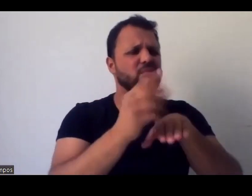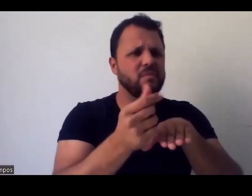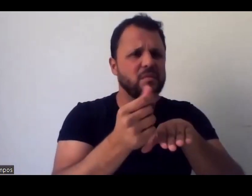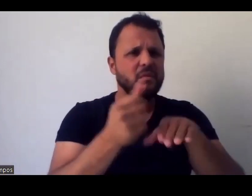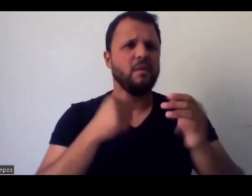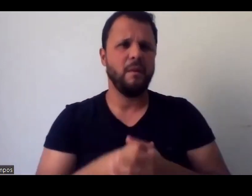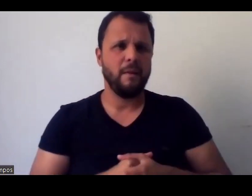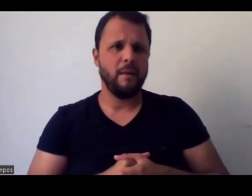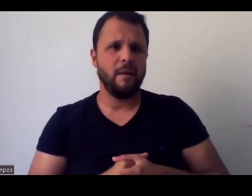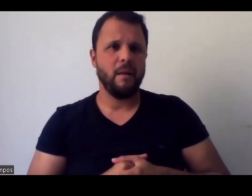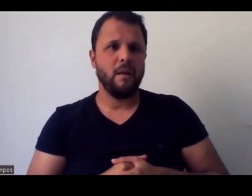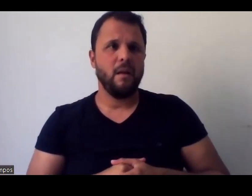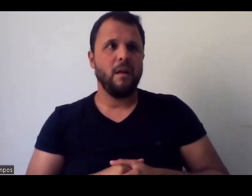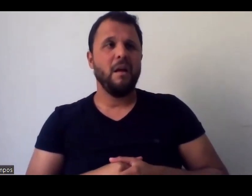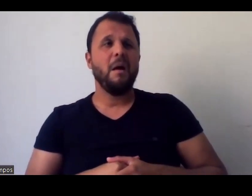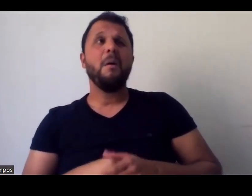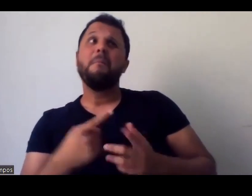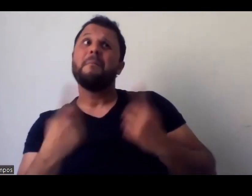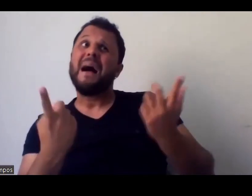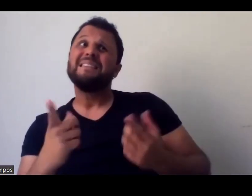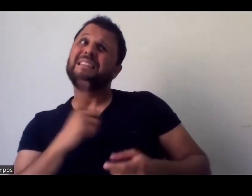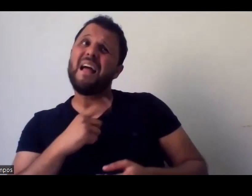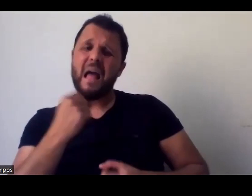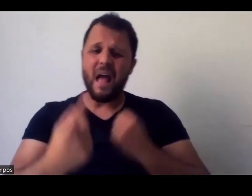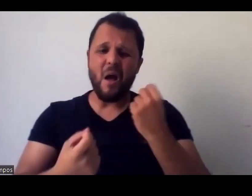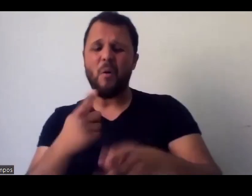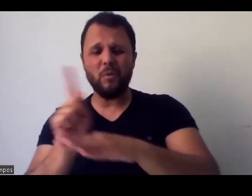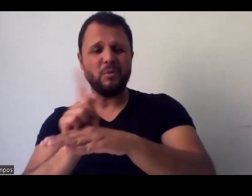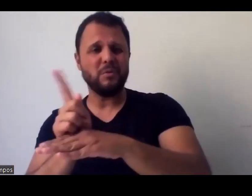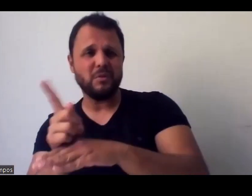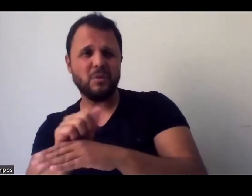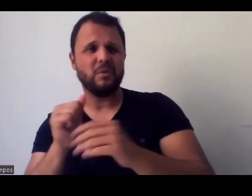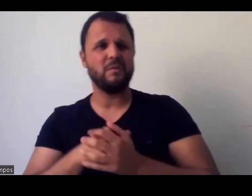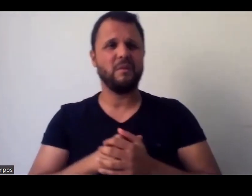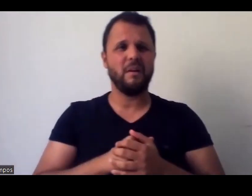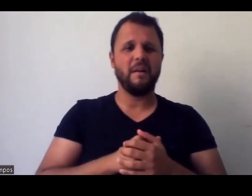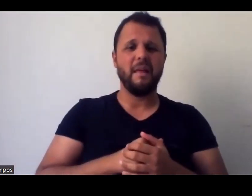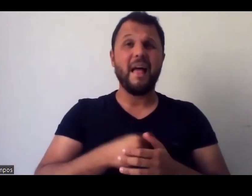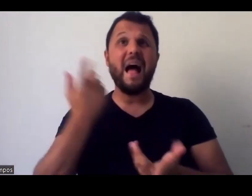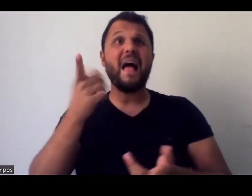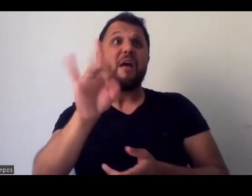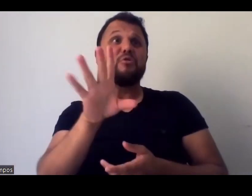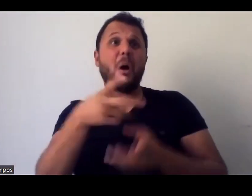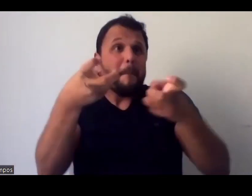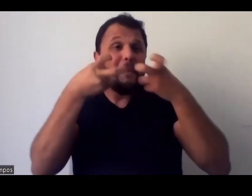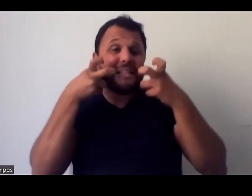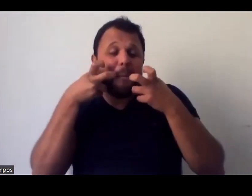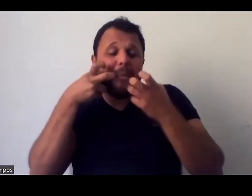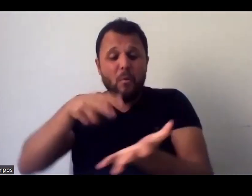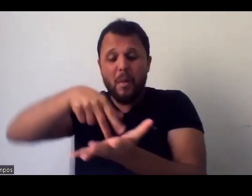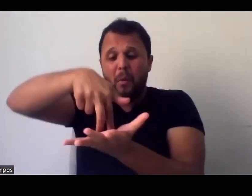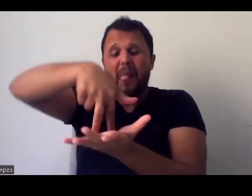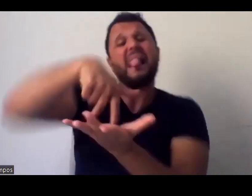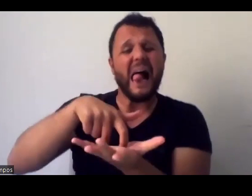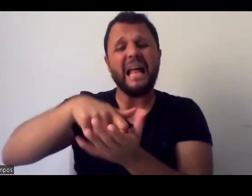também de alguns gestores, assim, ai, eu me dei conta da importância de acessibilidade quando eu quebrei o pé ou a perna e tive que vir de cadeira de rodas para o